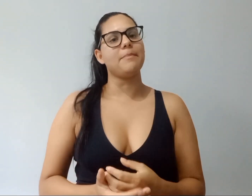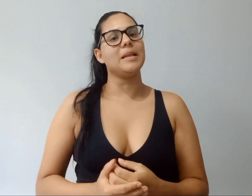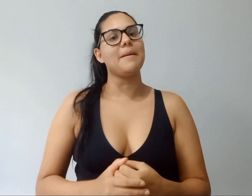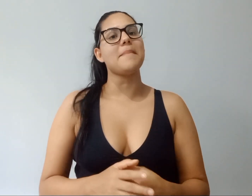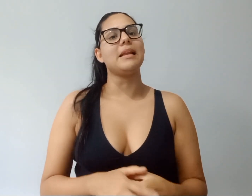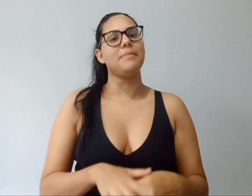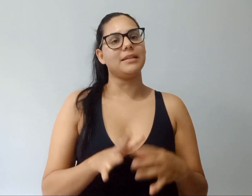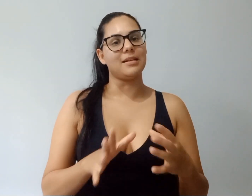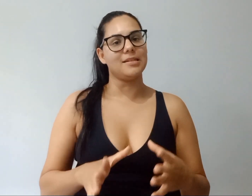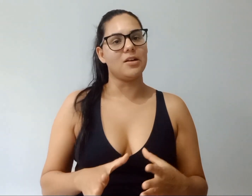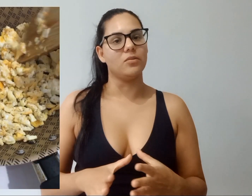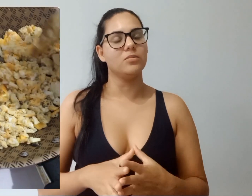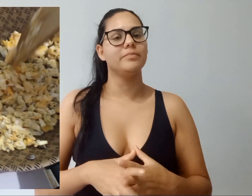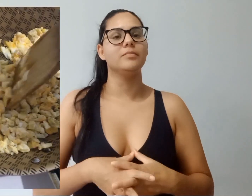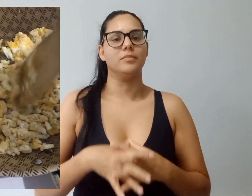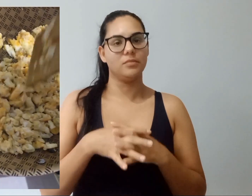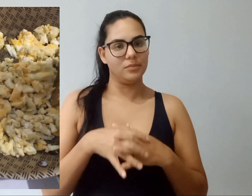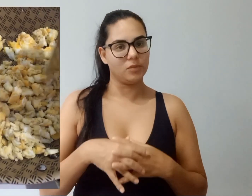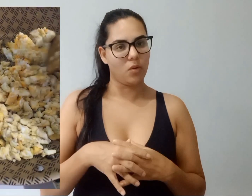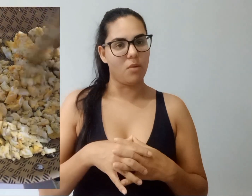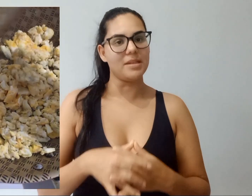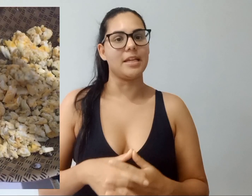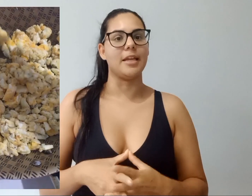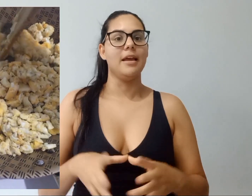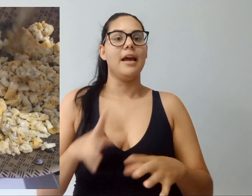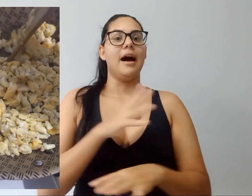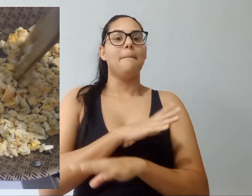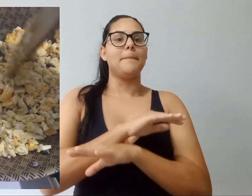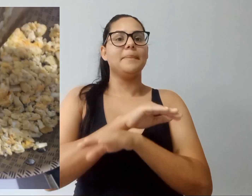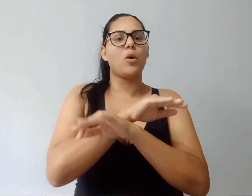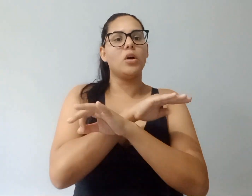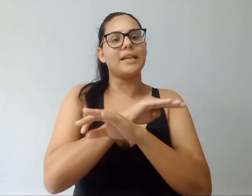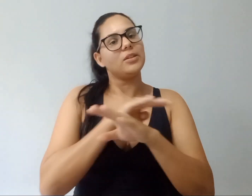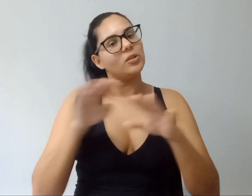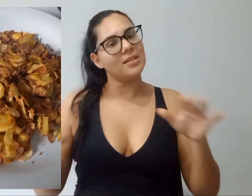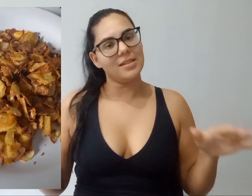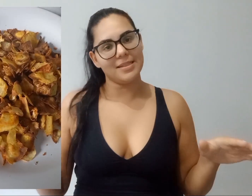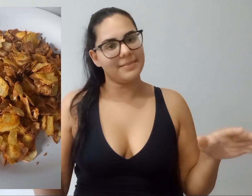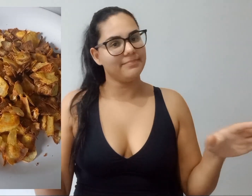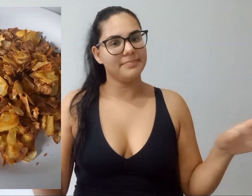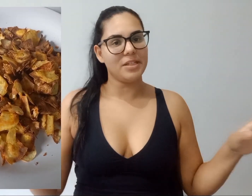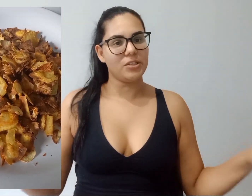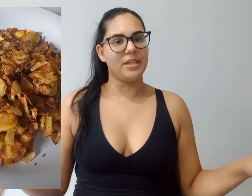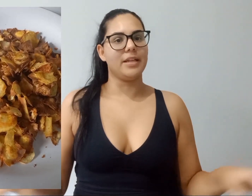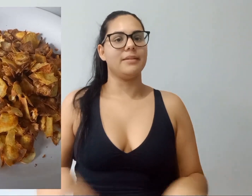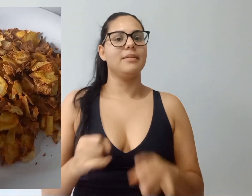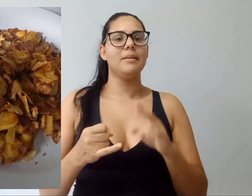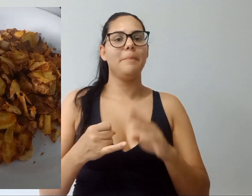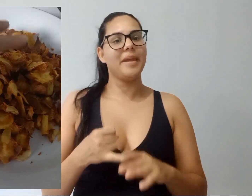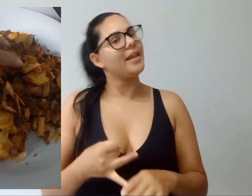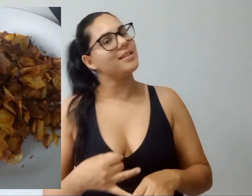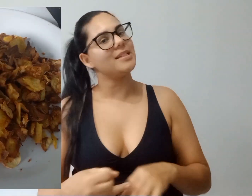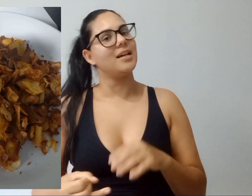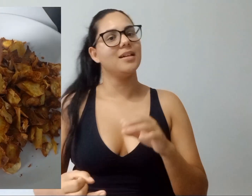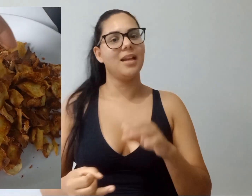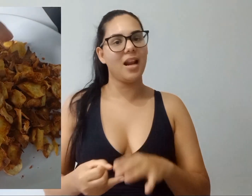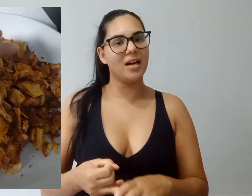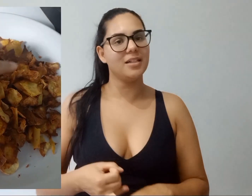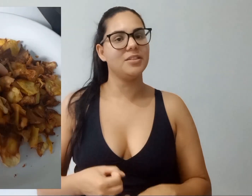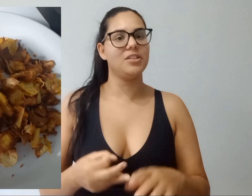pela minha alimentação. Comecei. Cortei todas as besteiras. Pizza, lanche,